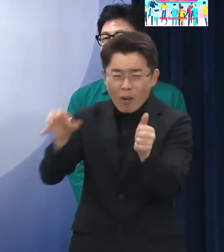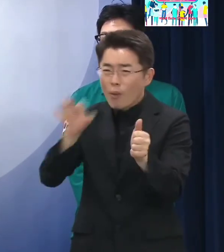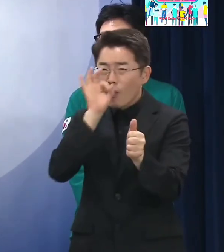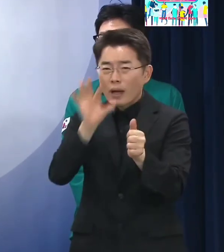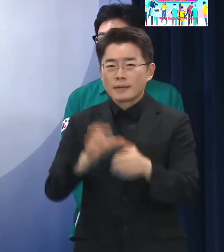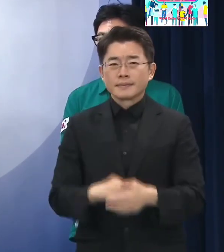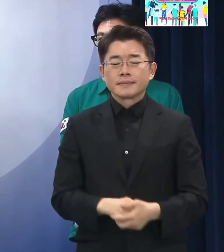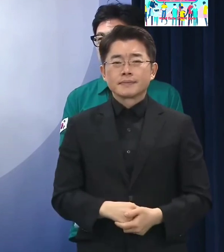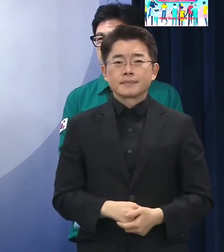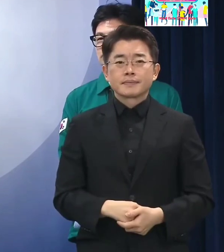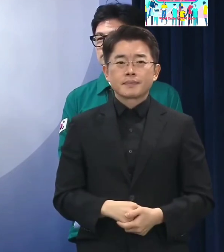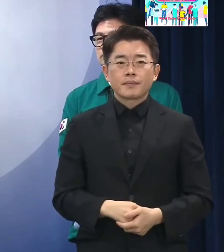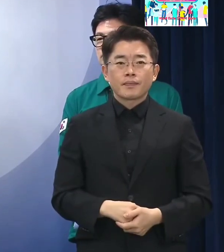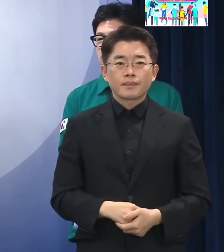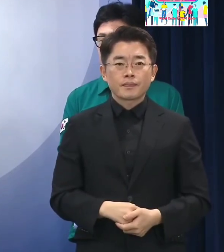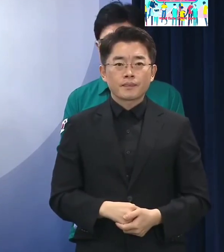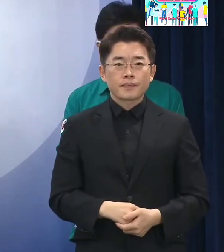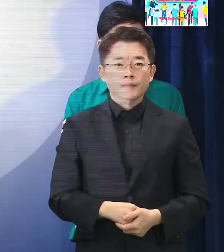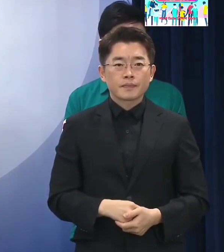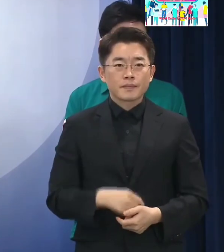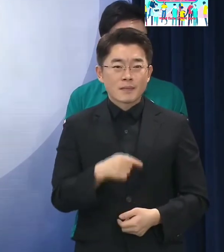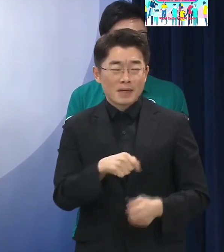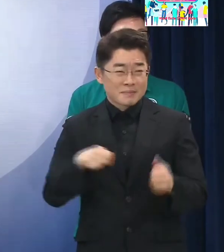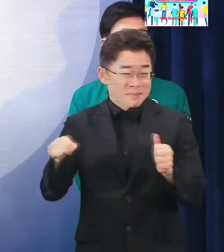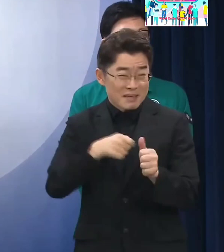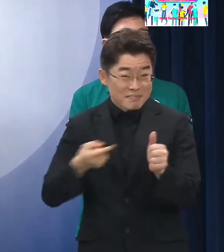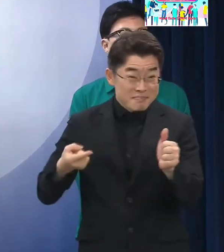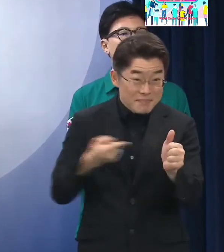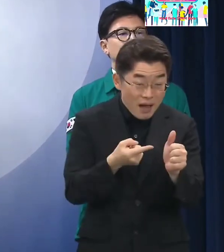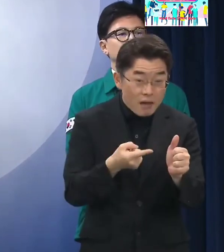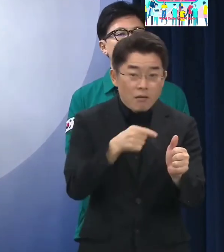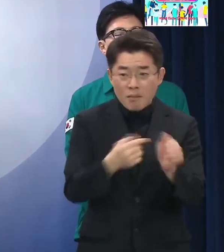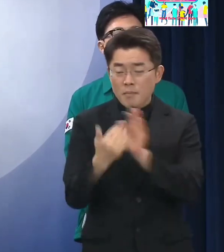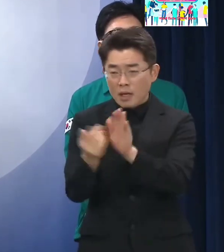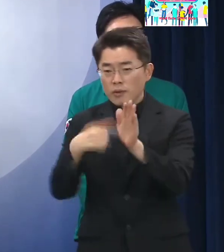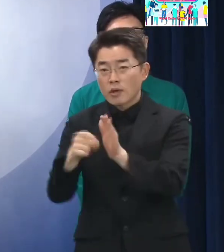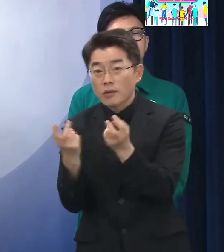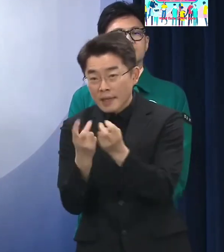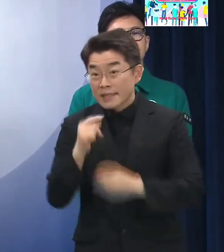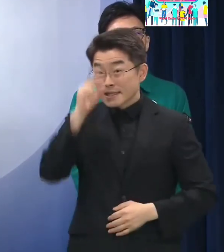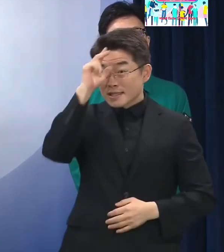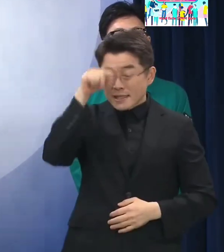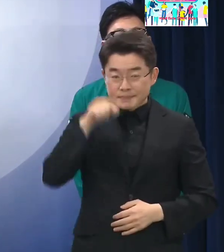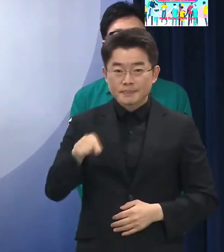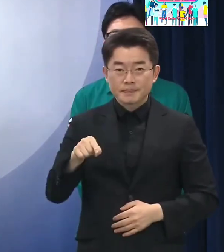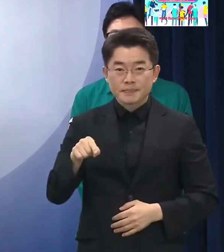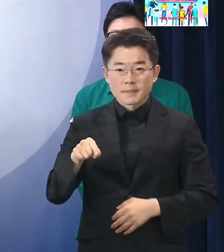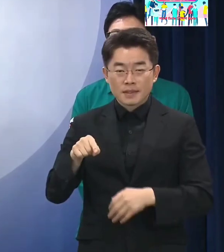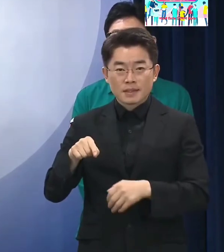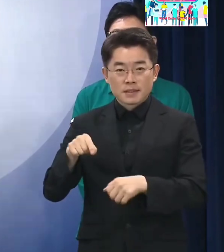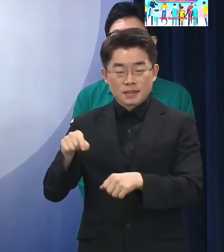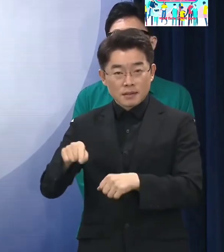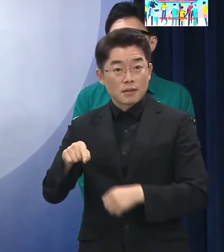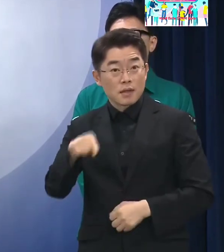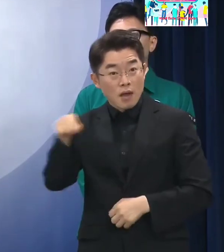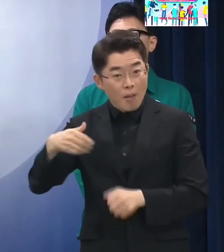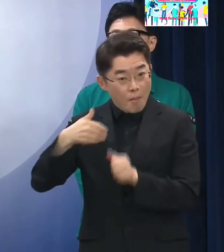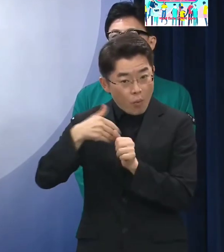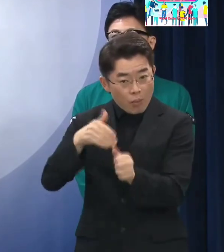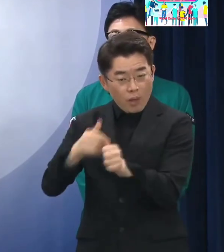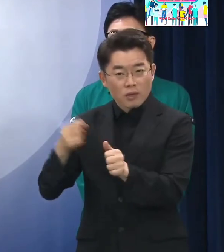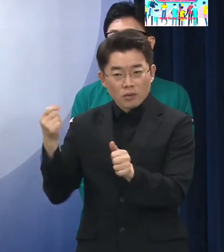대표적인 유형은 저희 경찰력 또 기동대 인력 그리고 필요하다면 특공대까지도 운영을 할